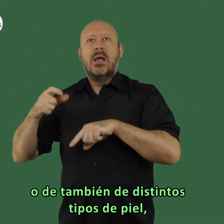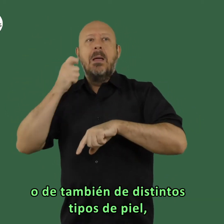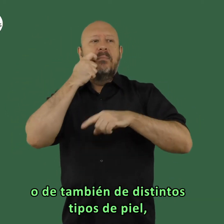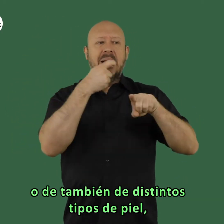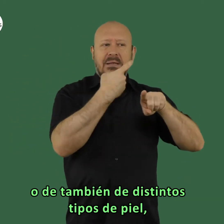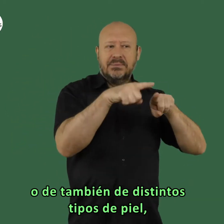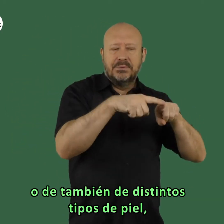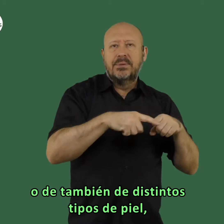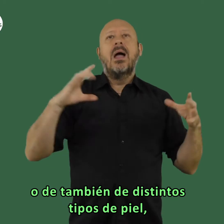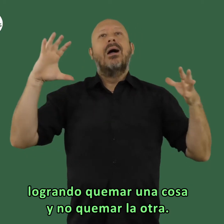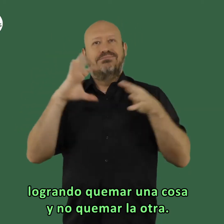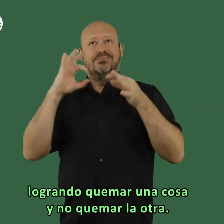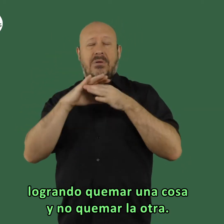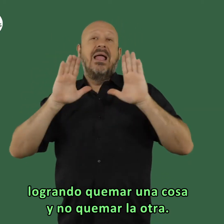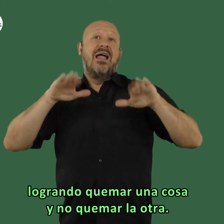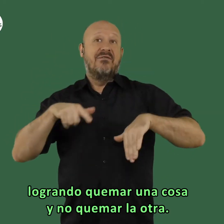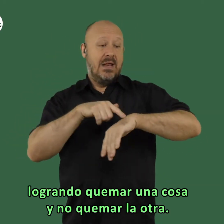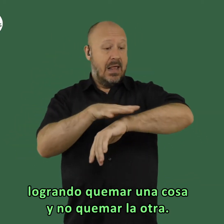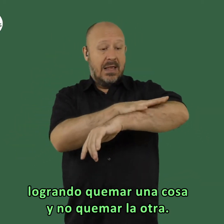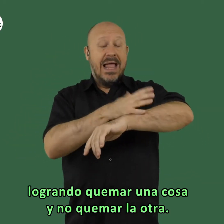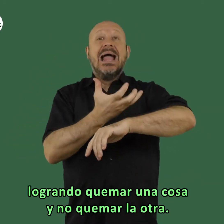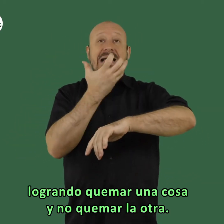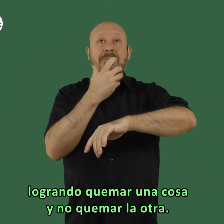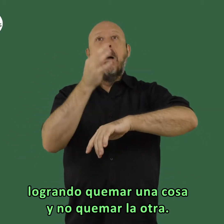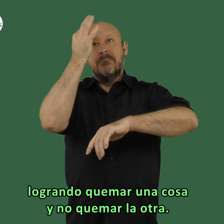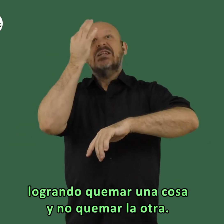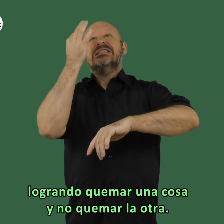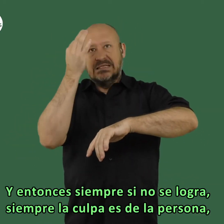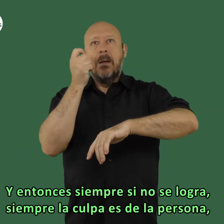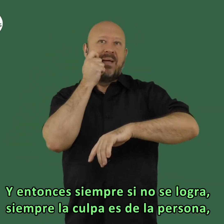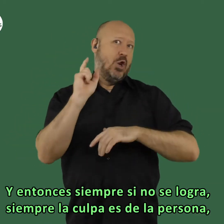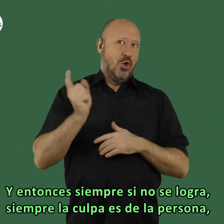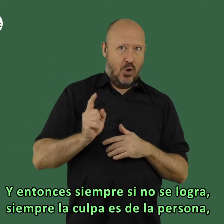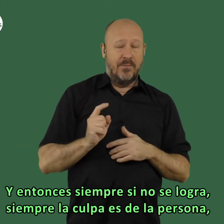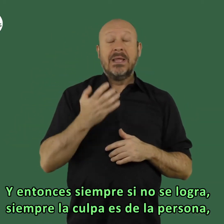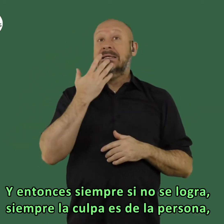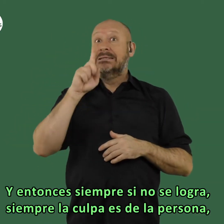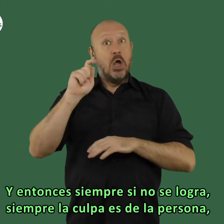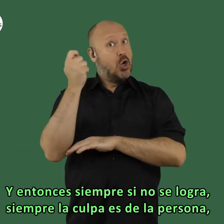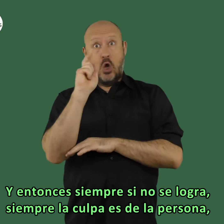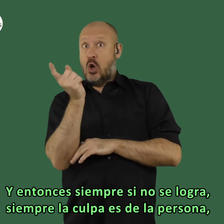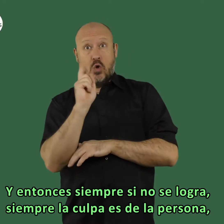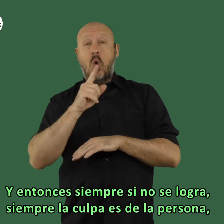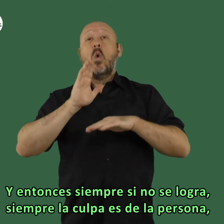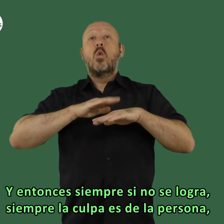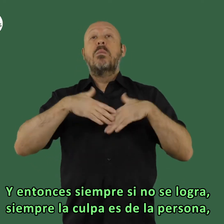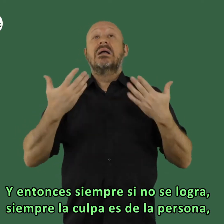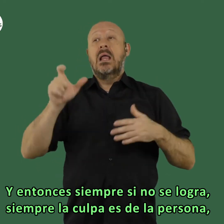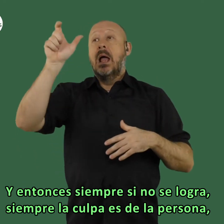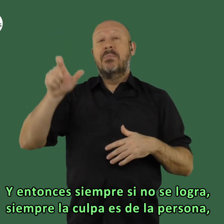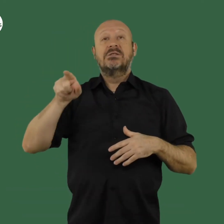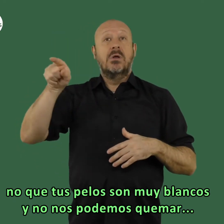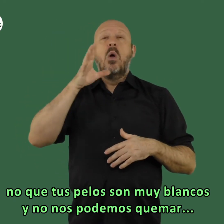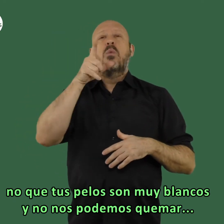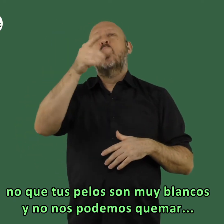de también que distintos tipos de piel logrando que quemar una cosa y no quemar la otra y entonces siempre si no se logra siempre la